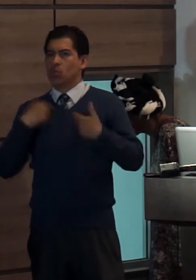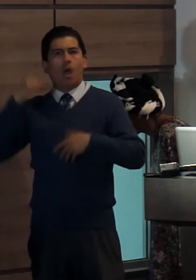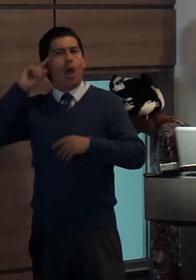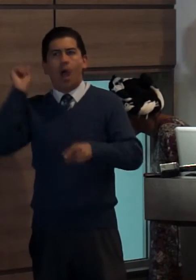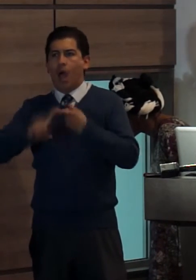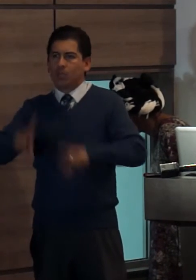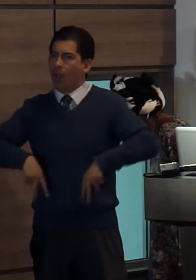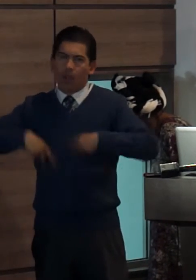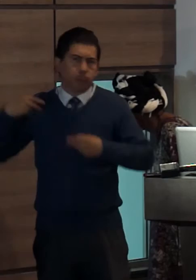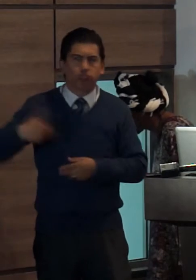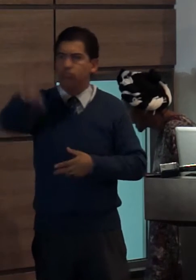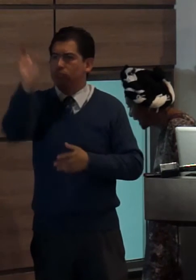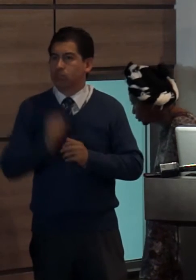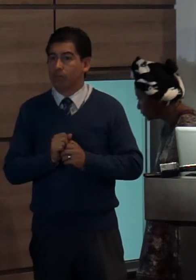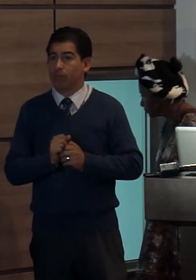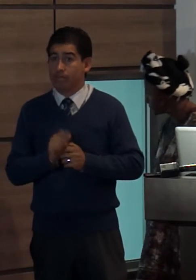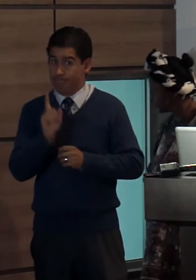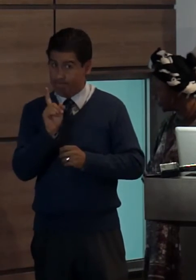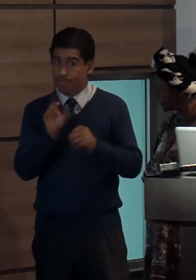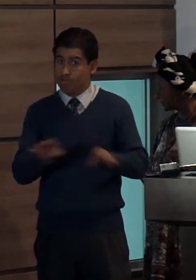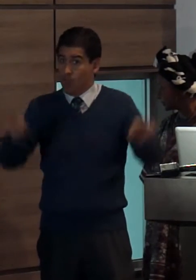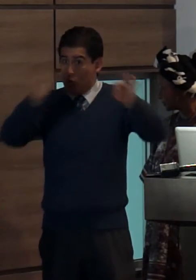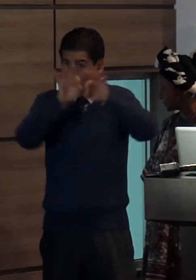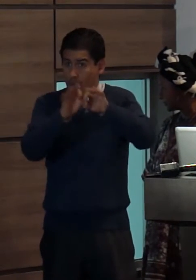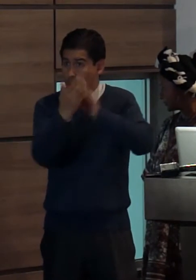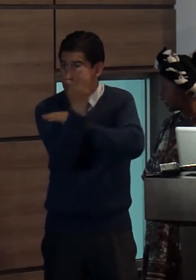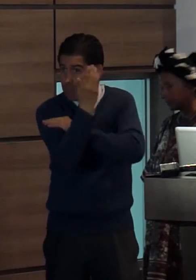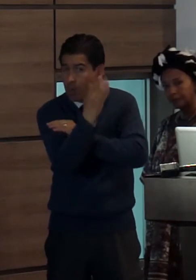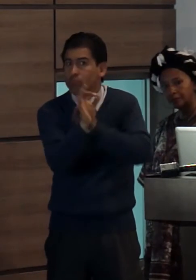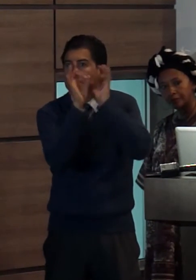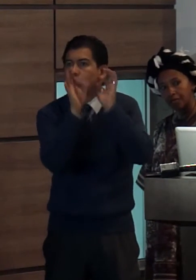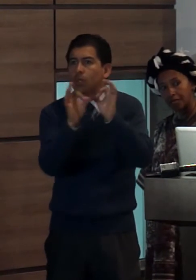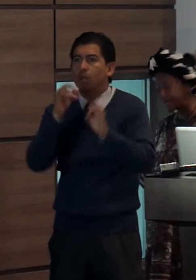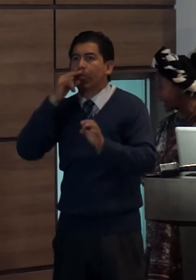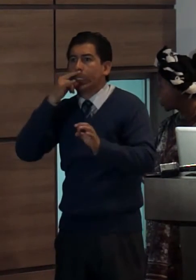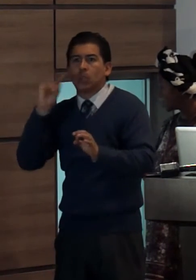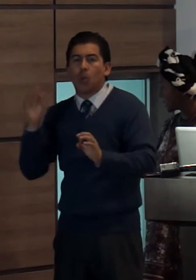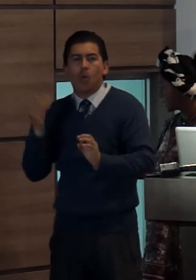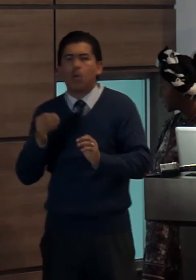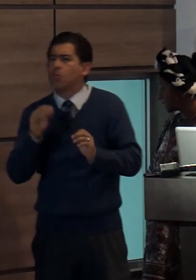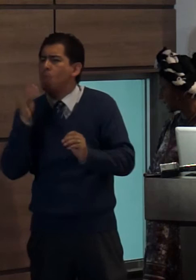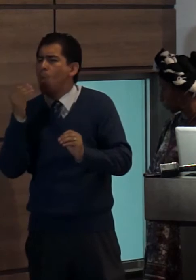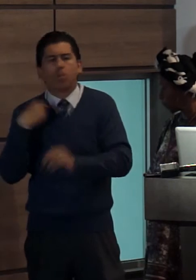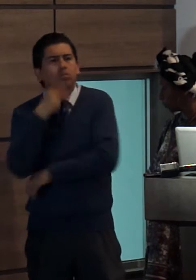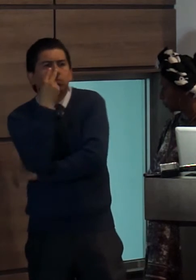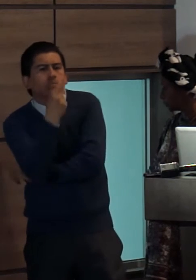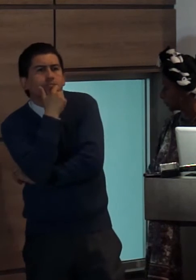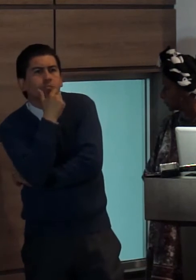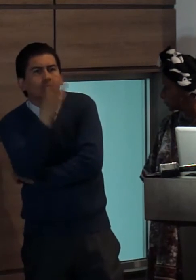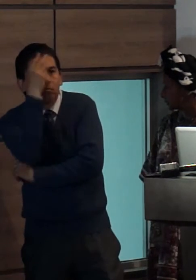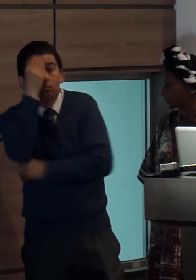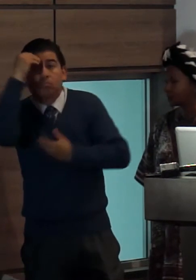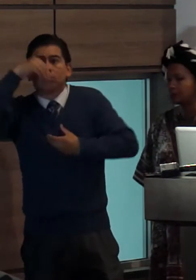de tal forma que son ellos un segmento vulnerable de la sociedad que replicarán lo que ven y lo que escuchan